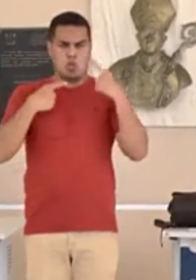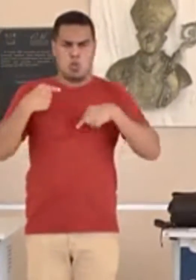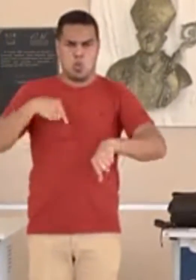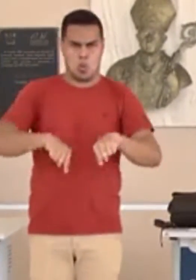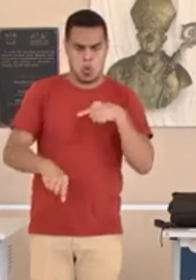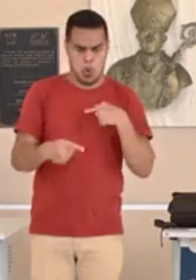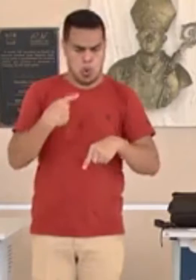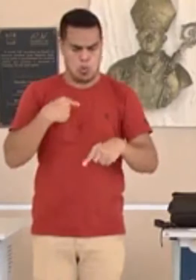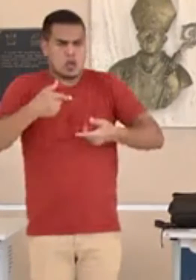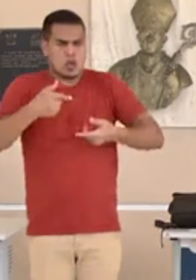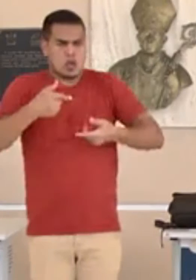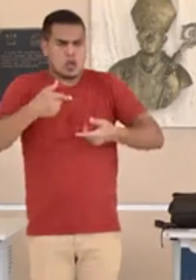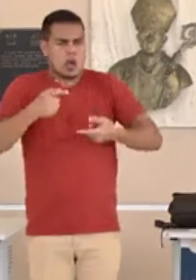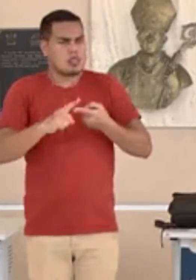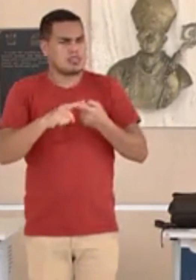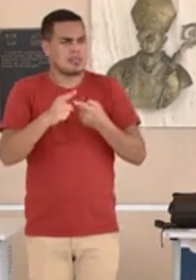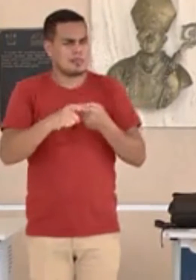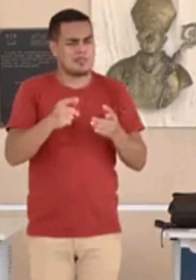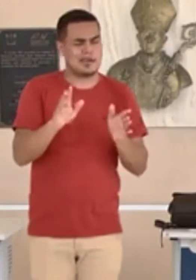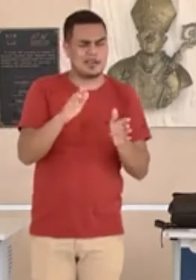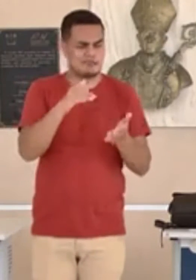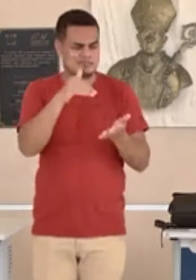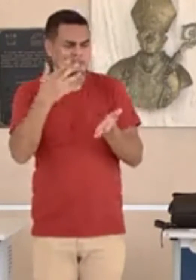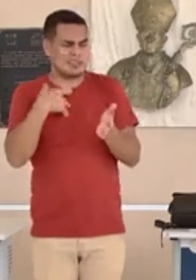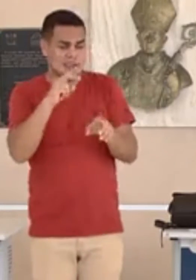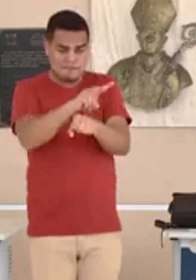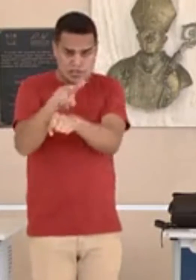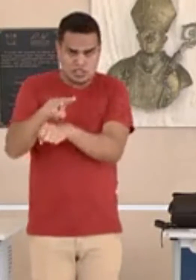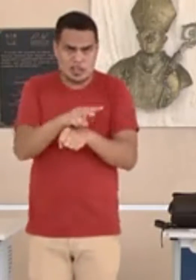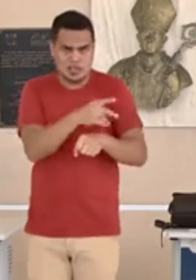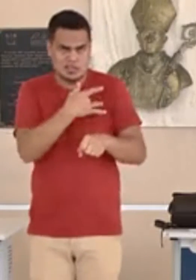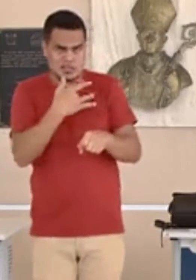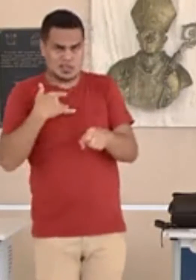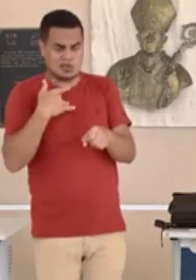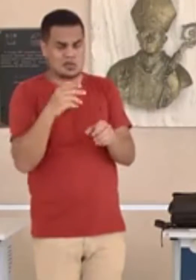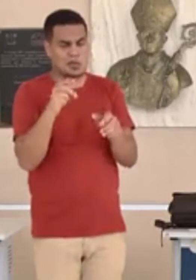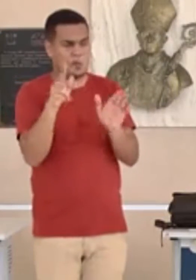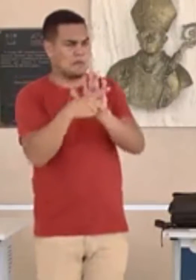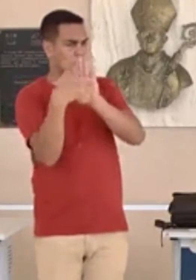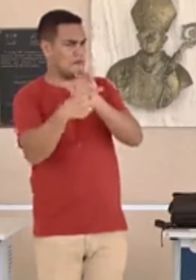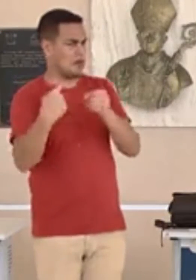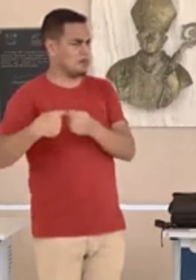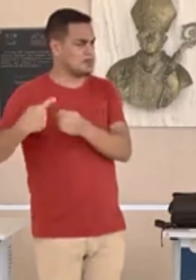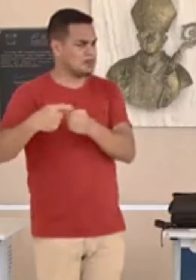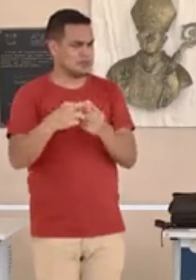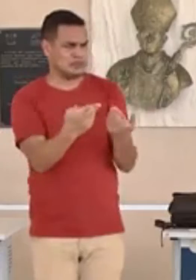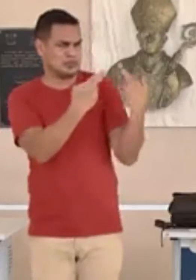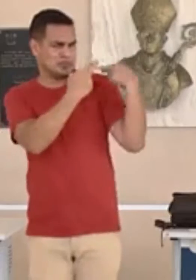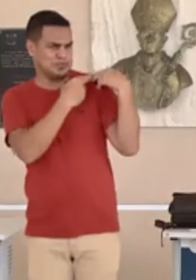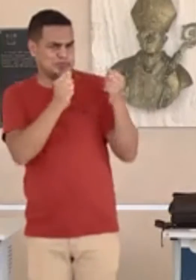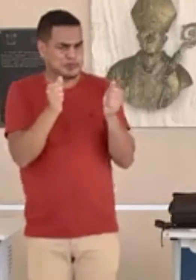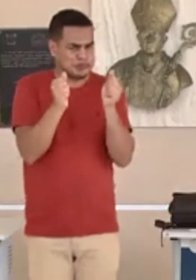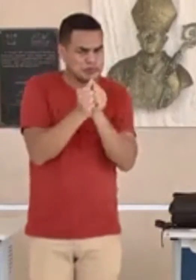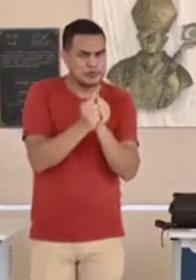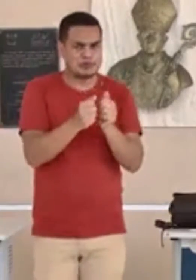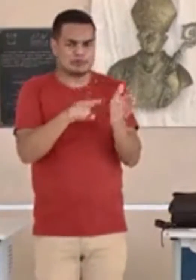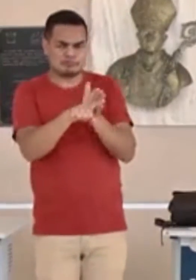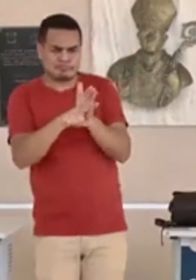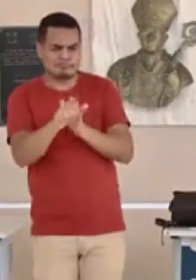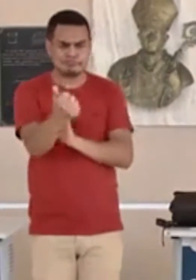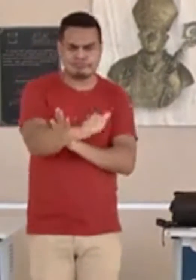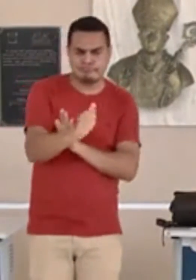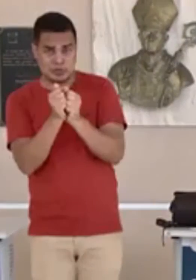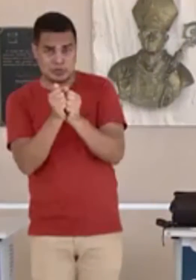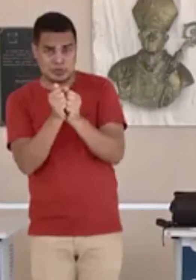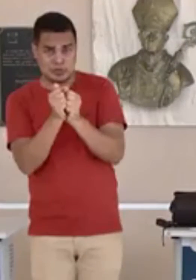ter autorização da vigilância sanitária do município, que é responsável para acompanhar e fiscalizar isso